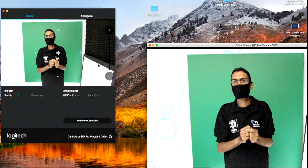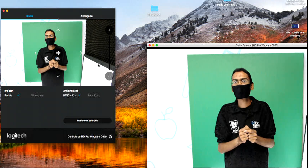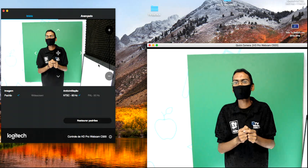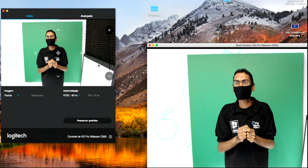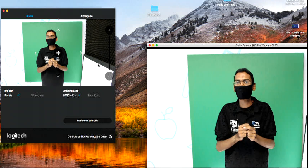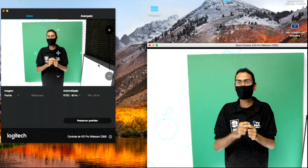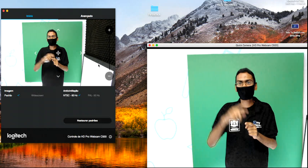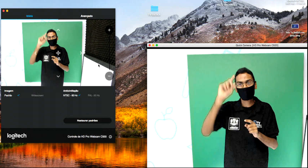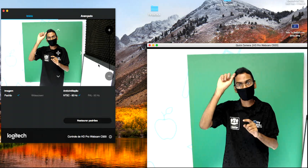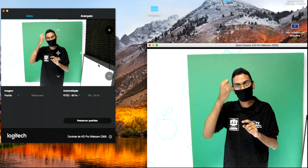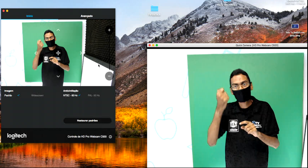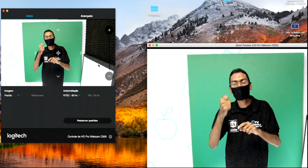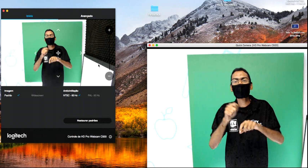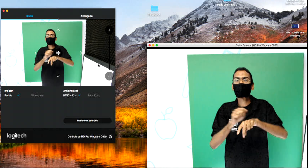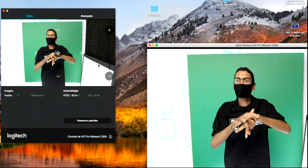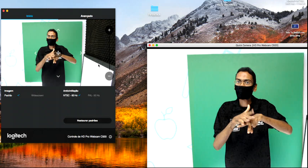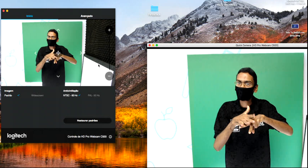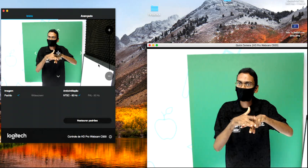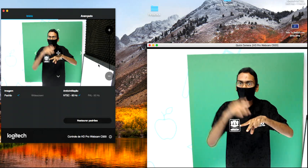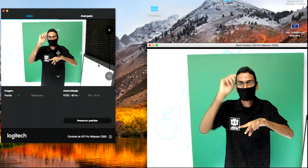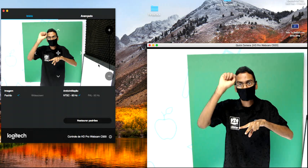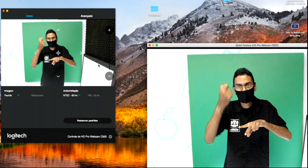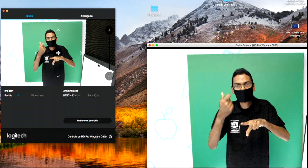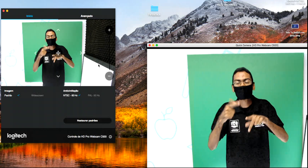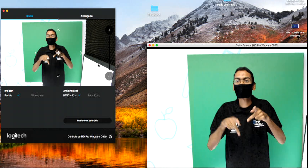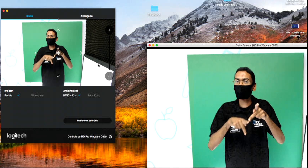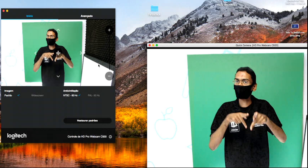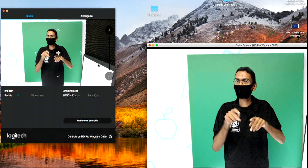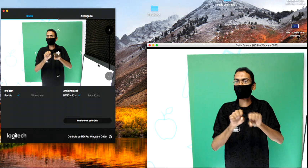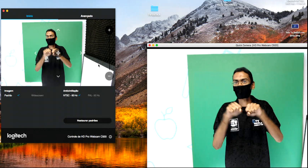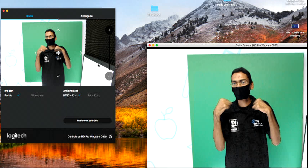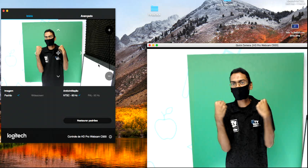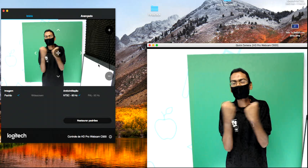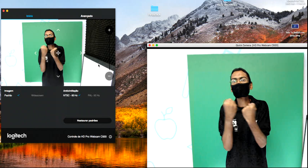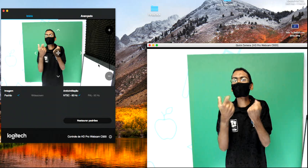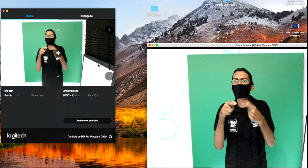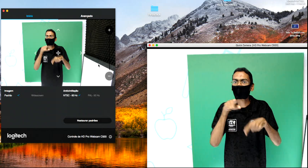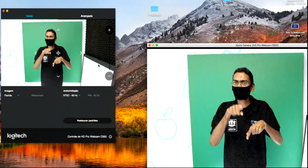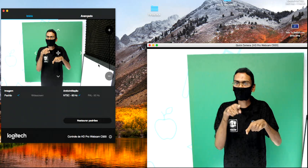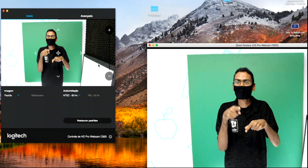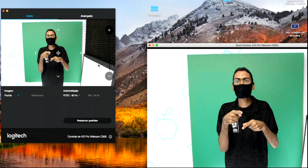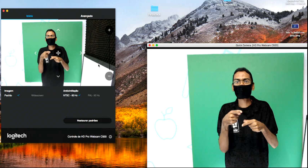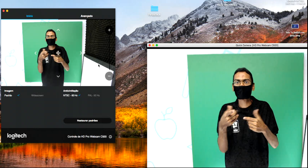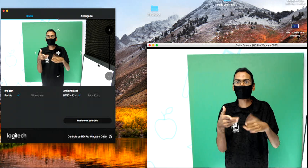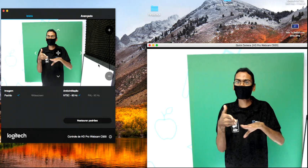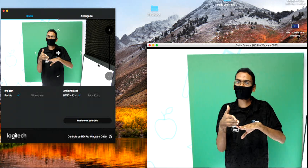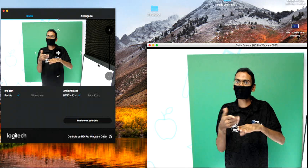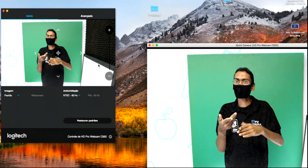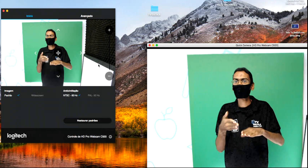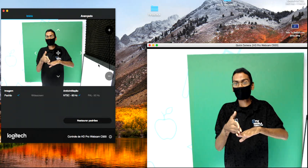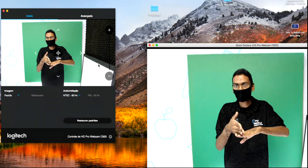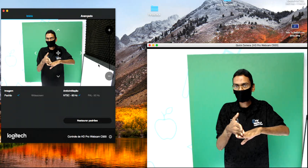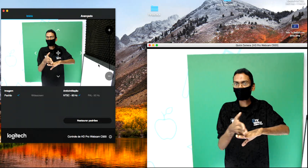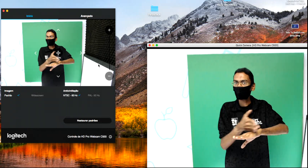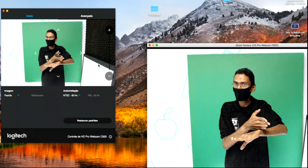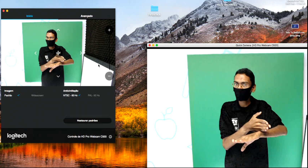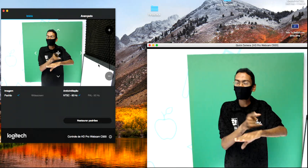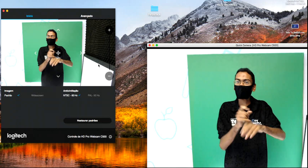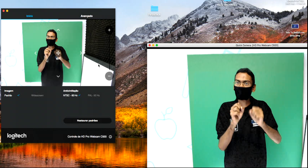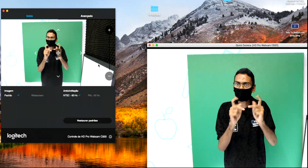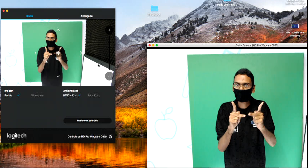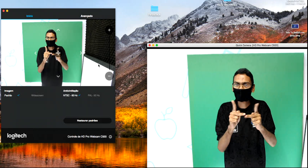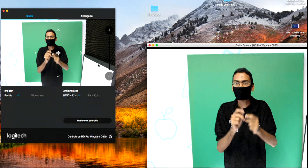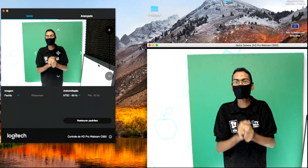europeia naquela época. Foi devastadora a peste tão